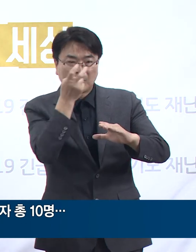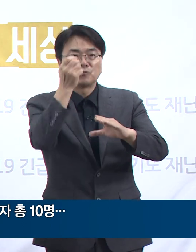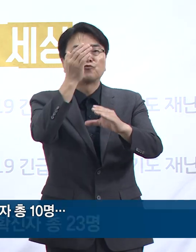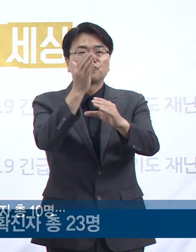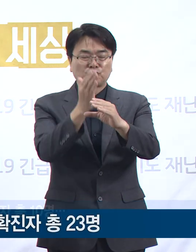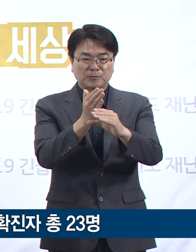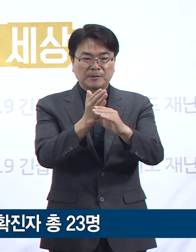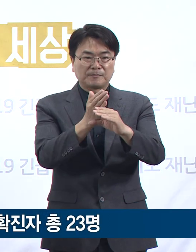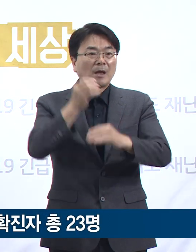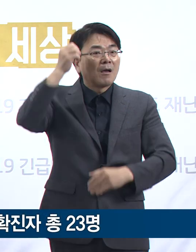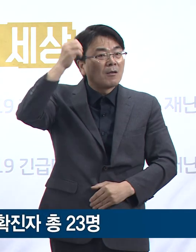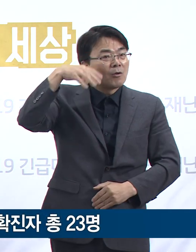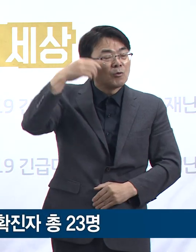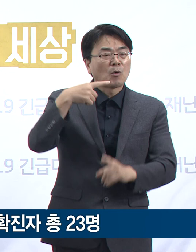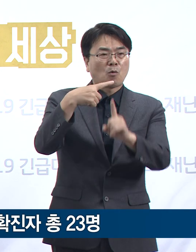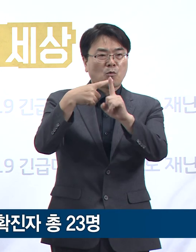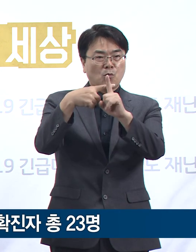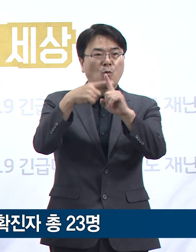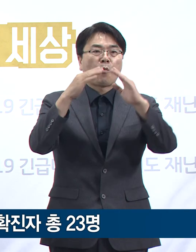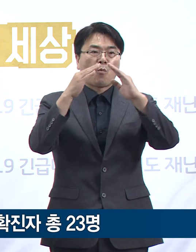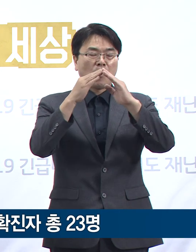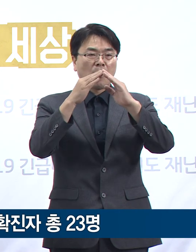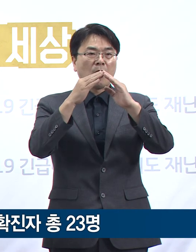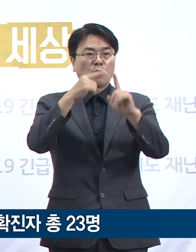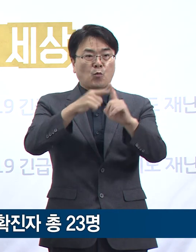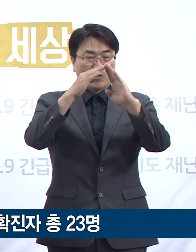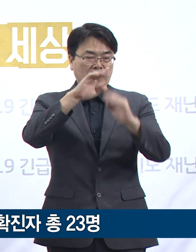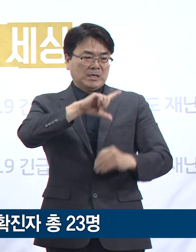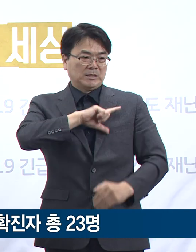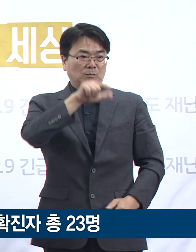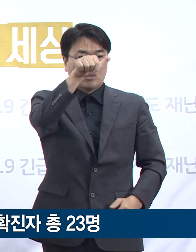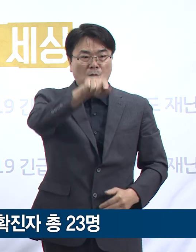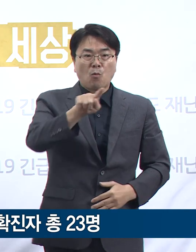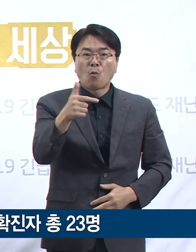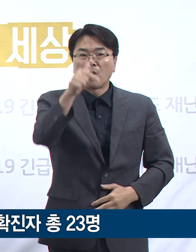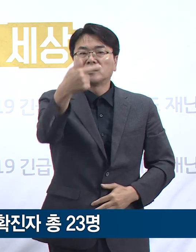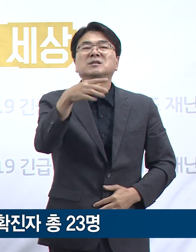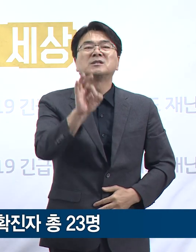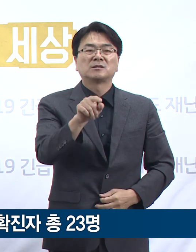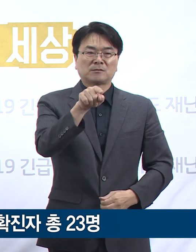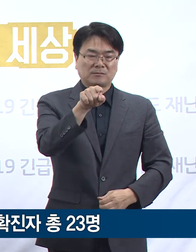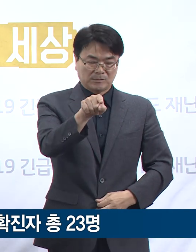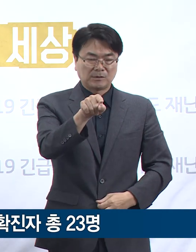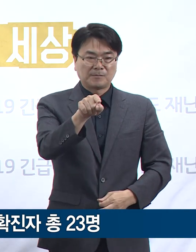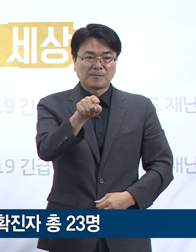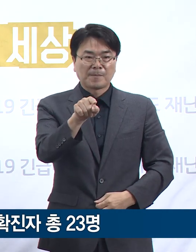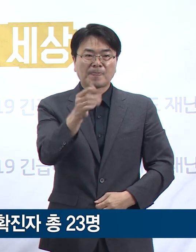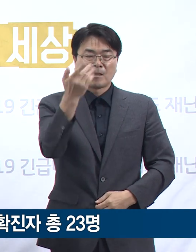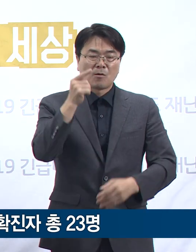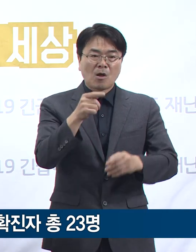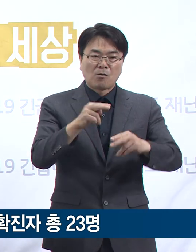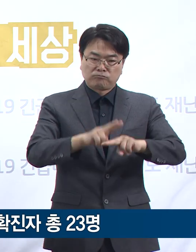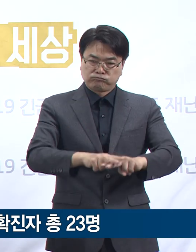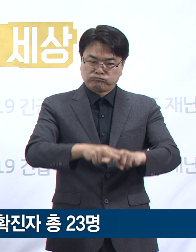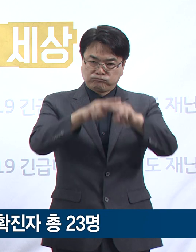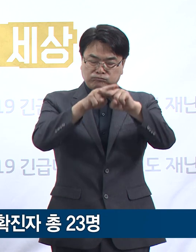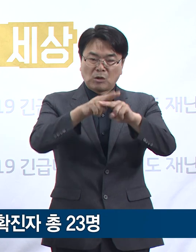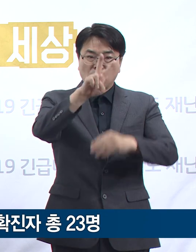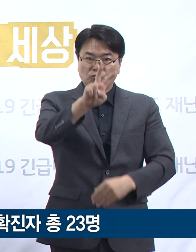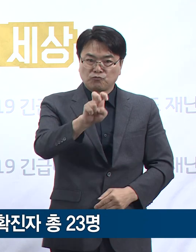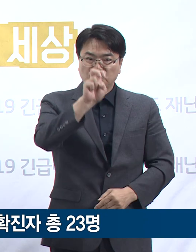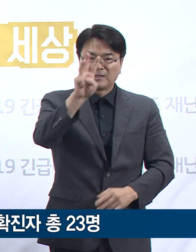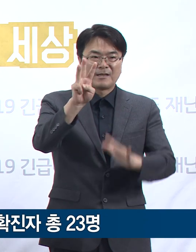영등포 권능교회 관련 도내 확진 상황입니다. 9월 8일 확진자 1명이 추가 발생하여 누적 확진자는 총